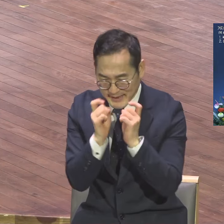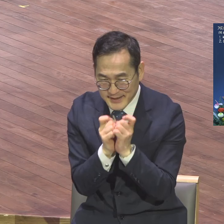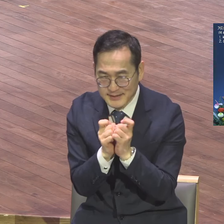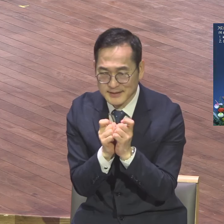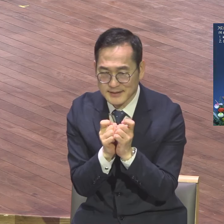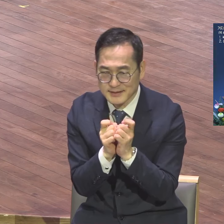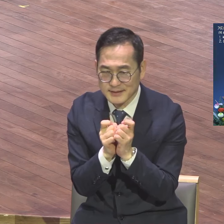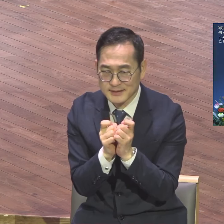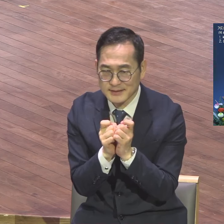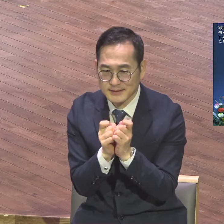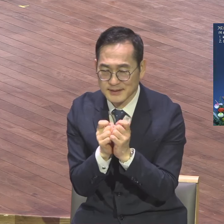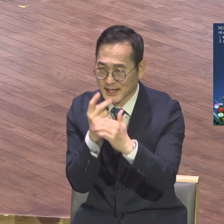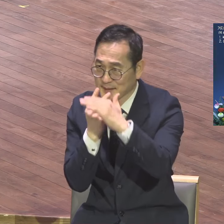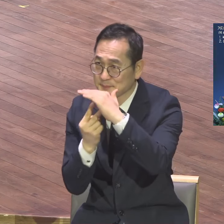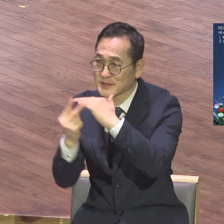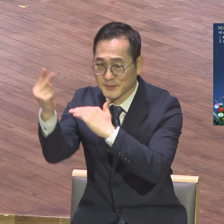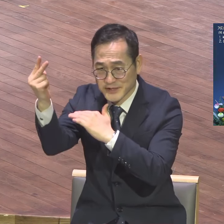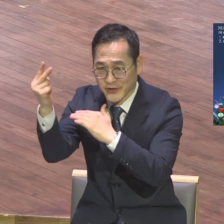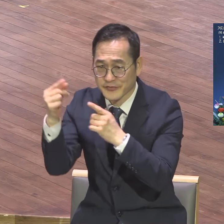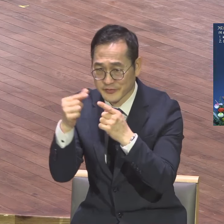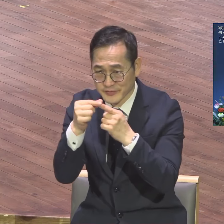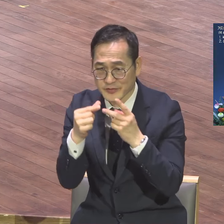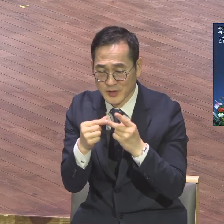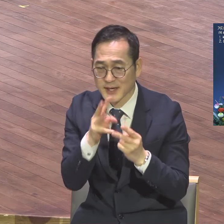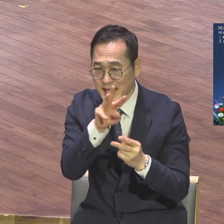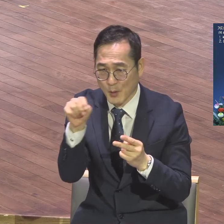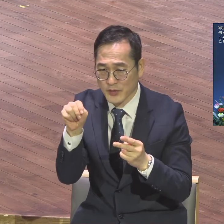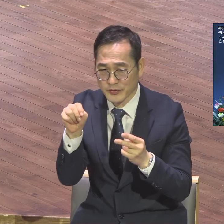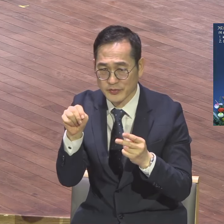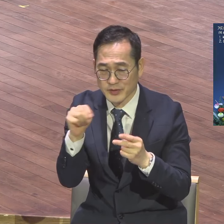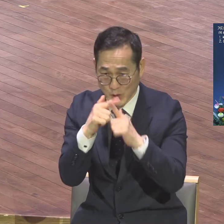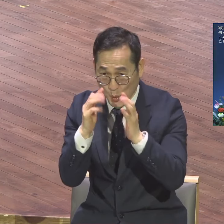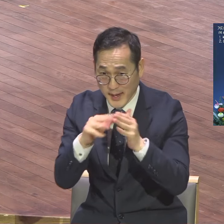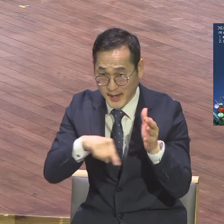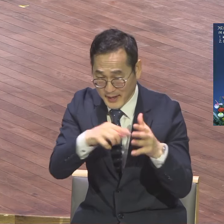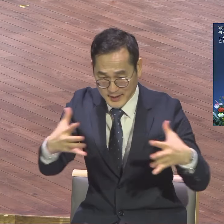비전이고 단 하나는 예원 공동체가 붙잡아 할 비전이에요.